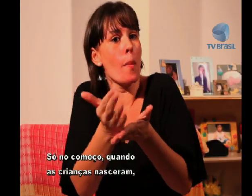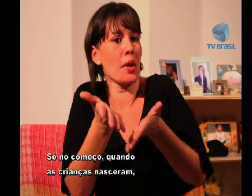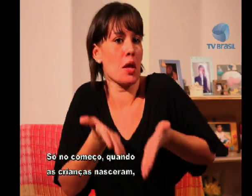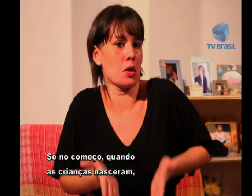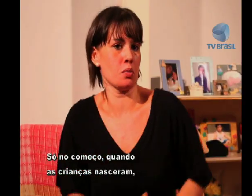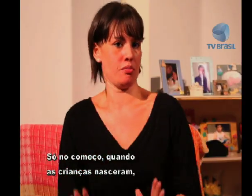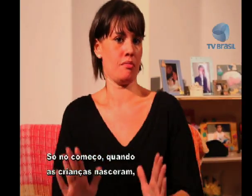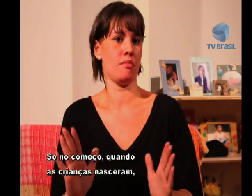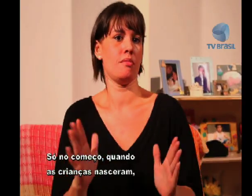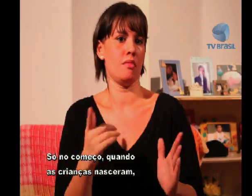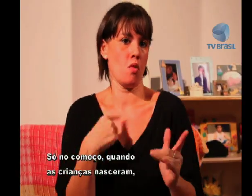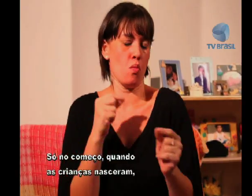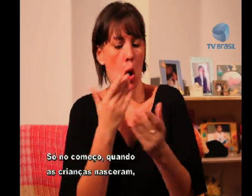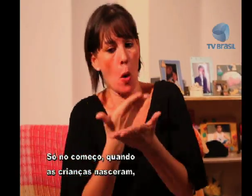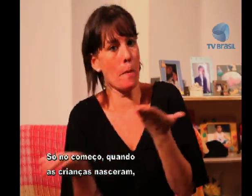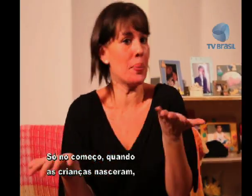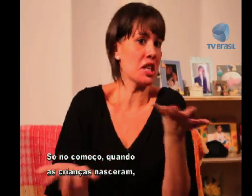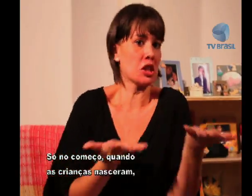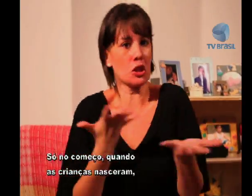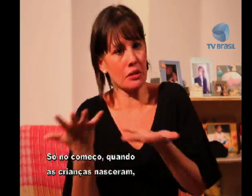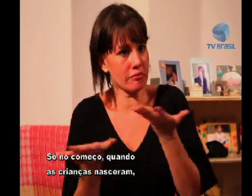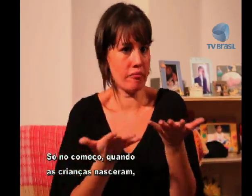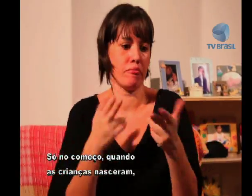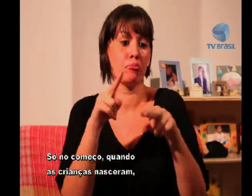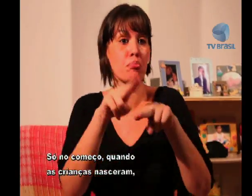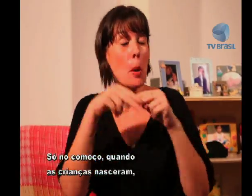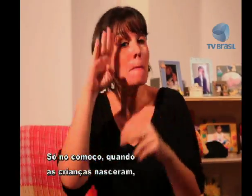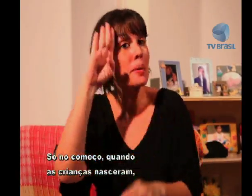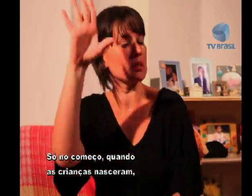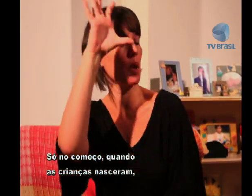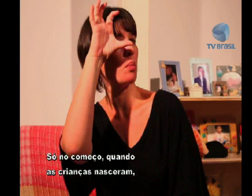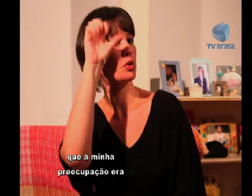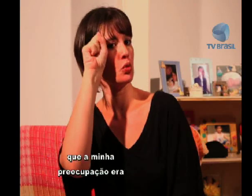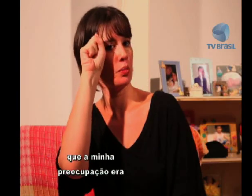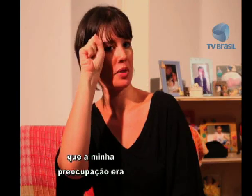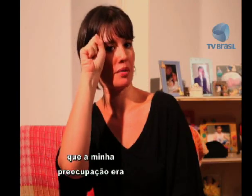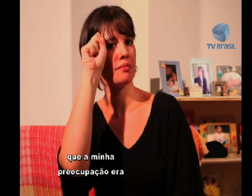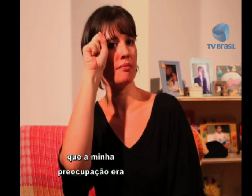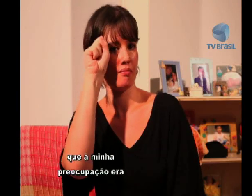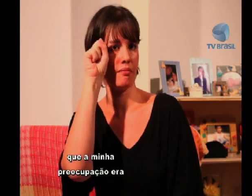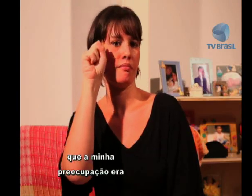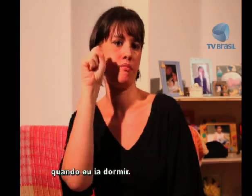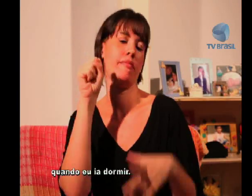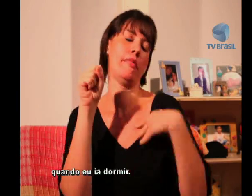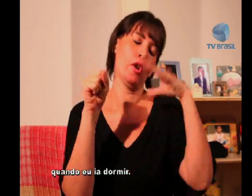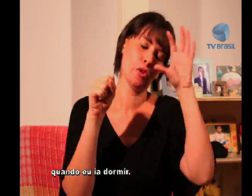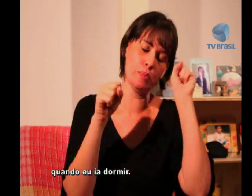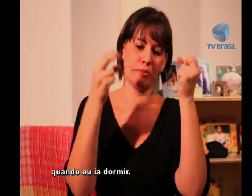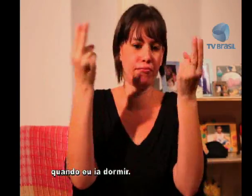Só no começo, depois que as crianças nasceram, que a minha preocupação era quando eu ia dormir.